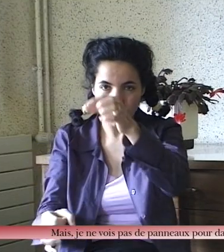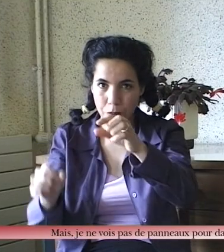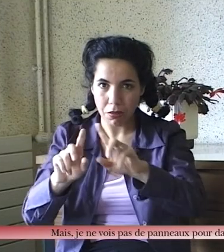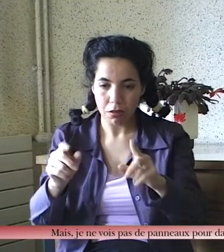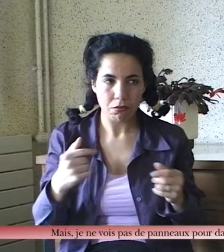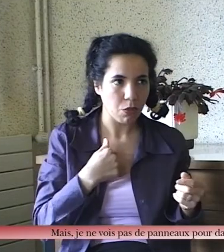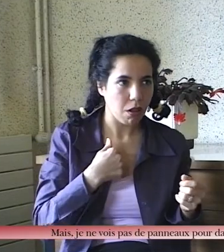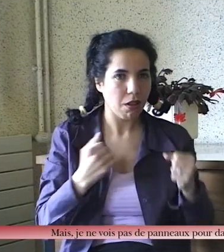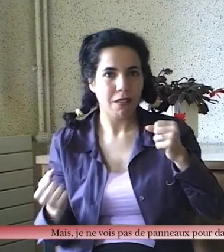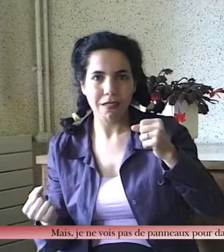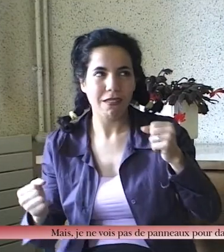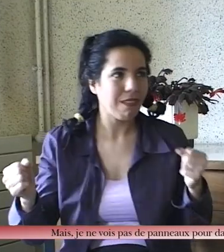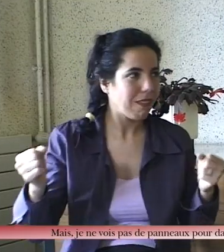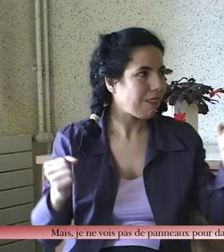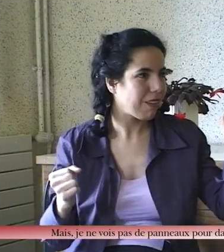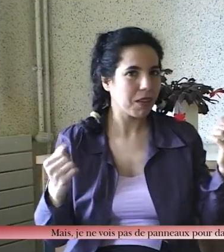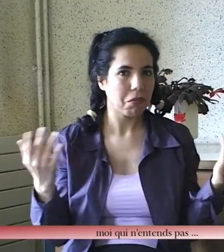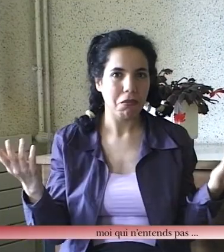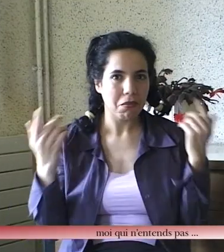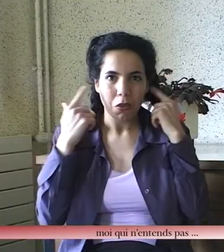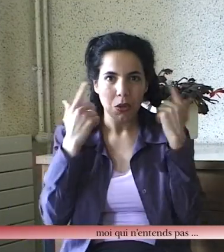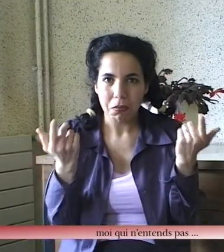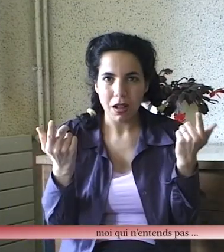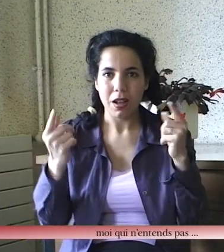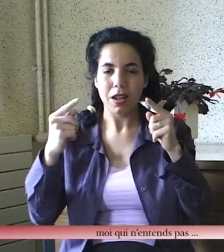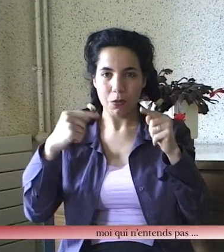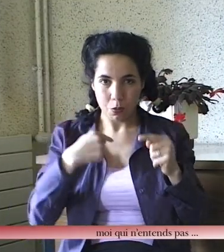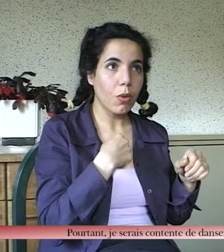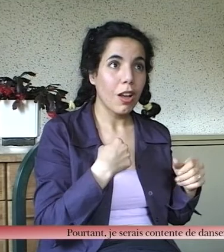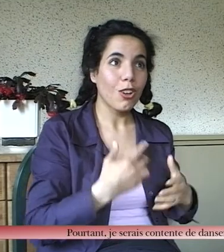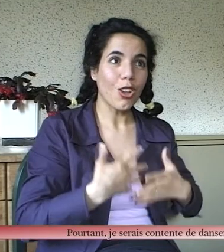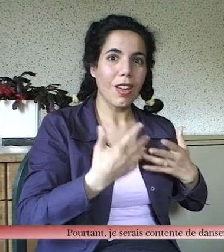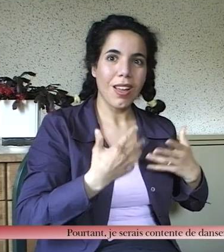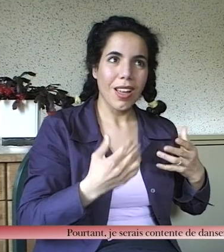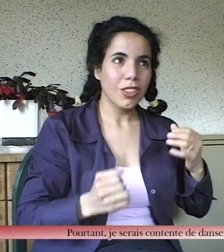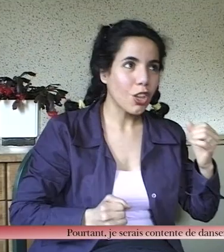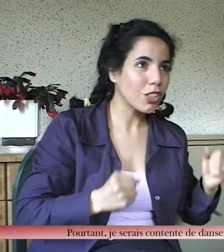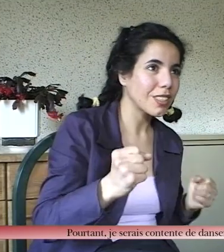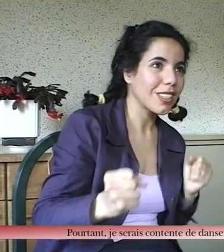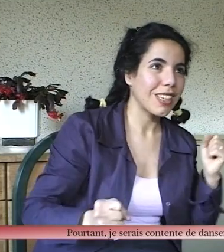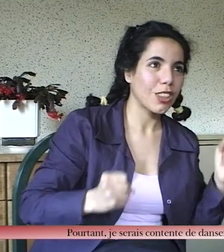Mais je ne vois pas de panneau pour danser, moi qui n'entends pas. Pourtant, je serai contente de danser.